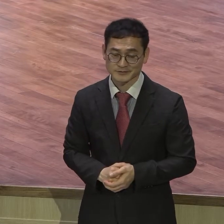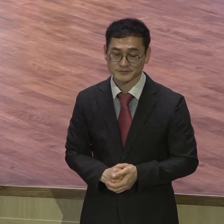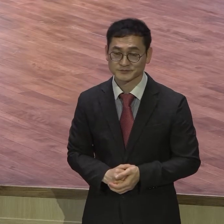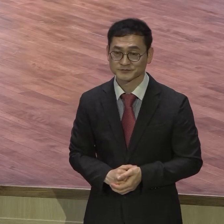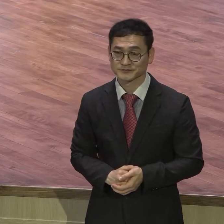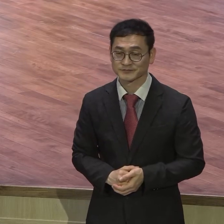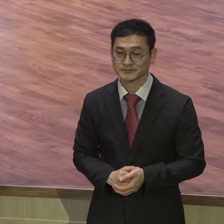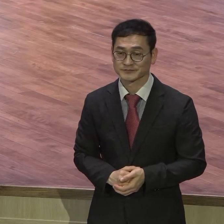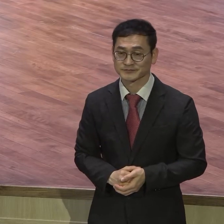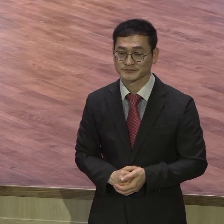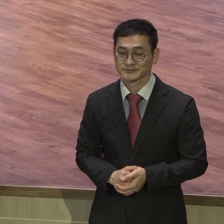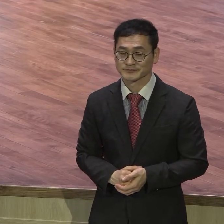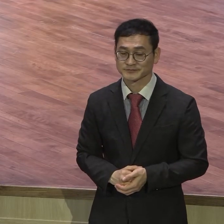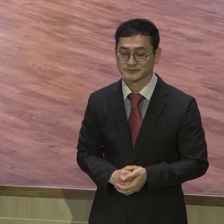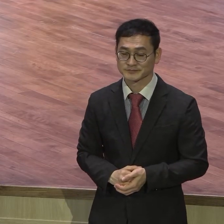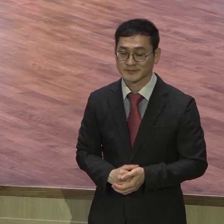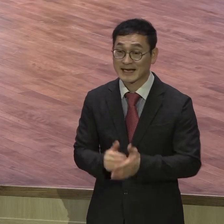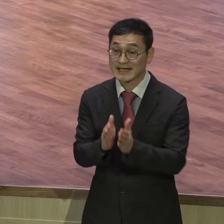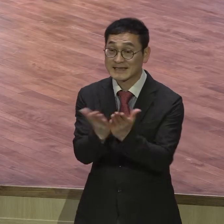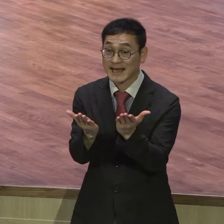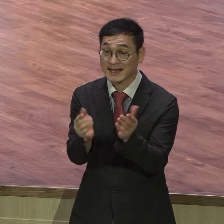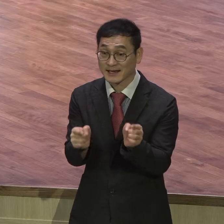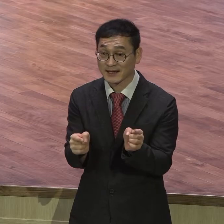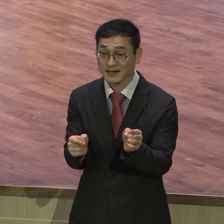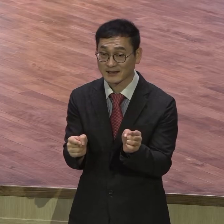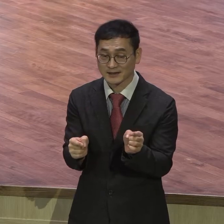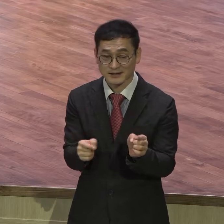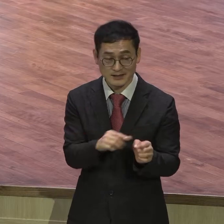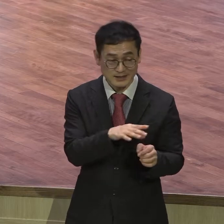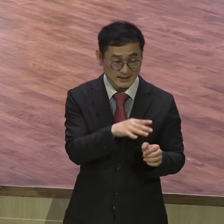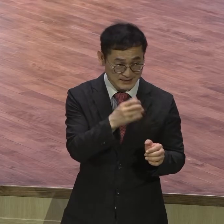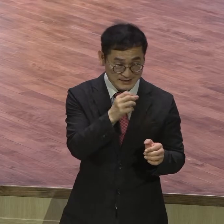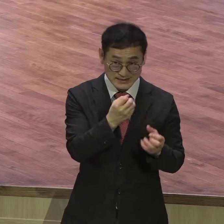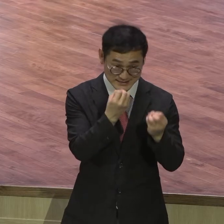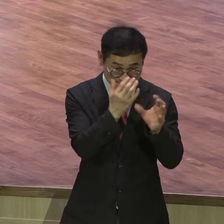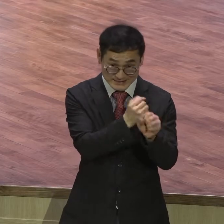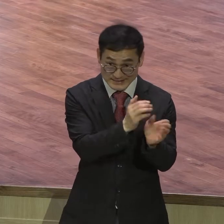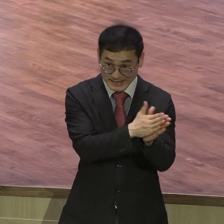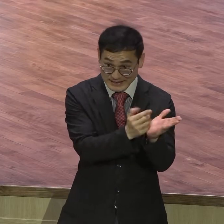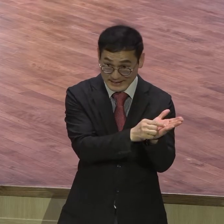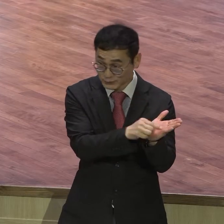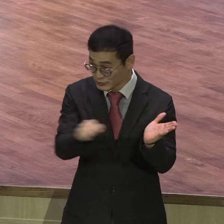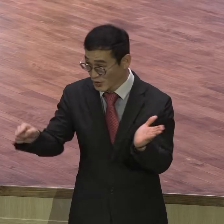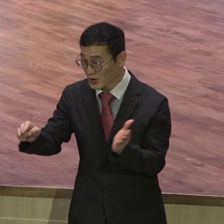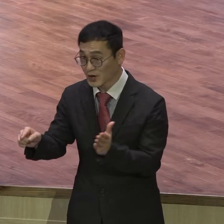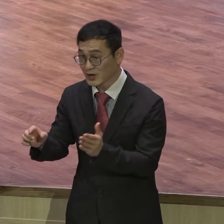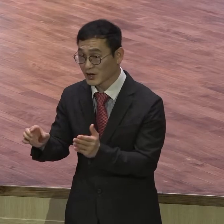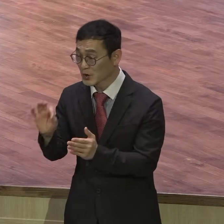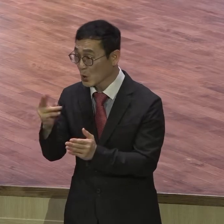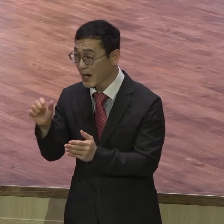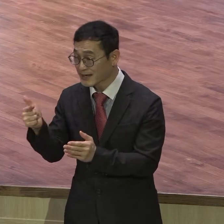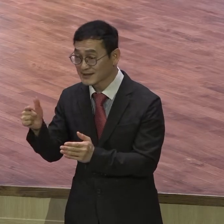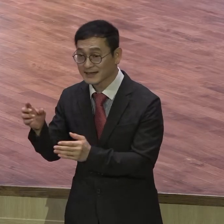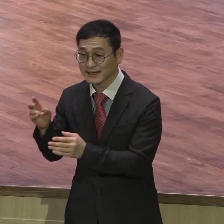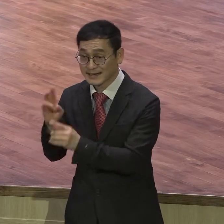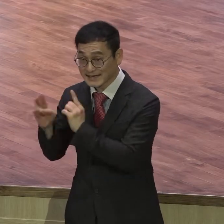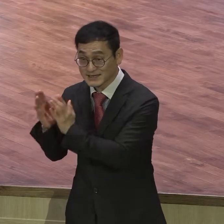많이 있는 거 안 좋아하기 때문에 딱 요약해 놨잖아요 그거 가지고 정리를 여러분 스스로 또 다시 해가지고 다 메시지를 준비하고